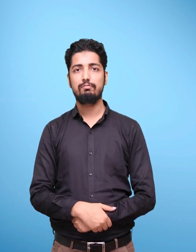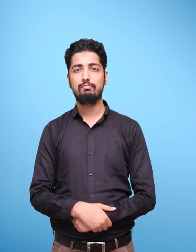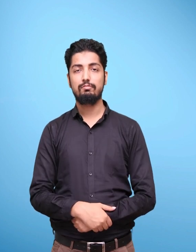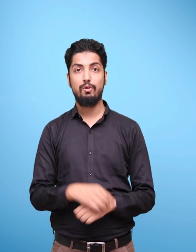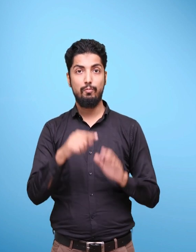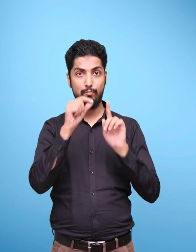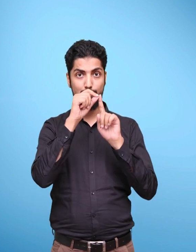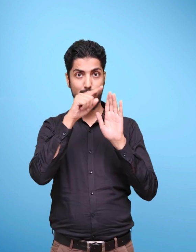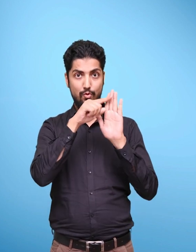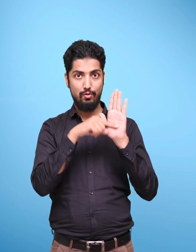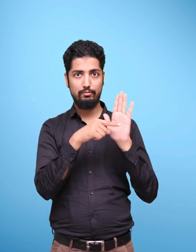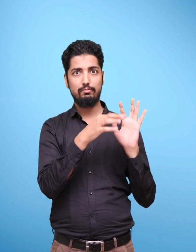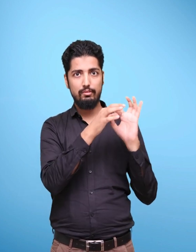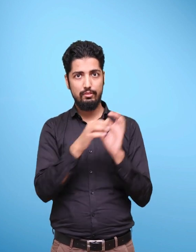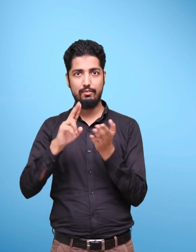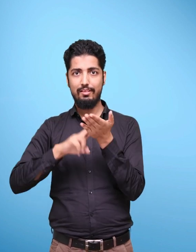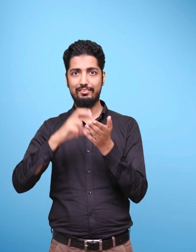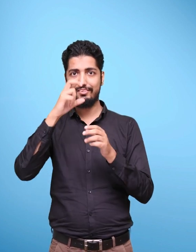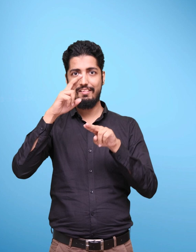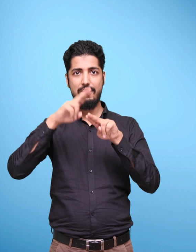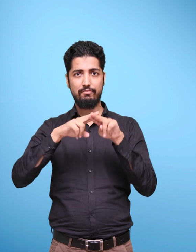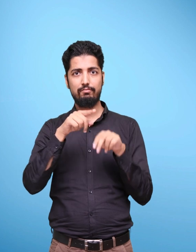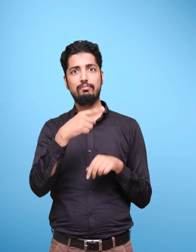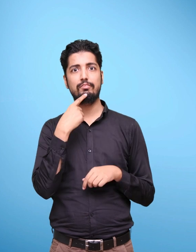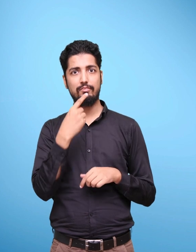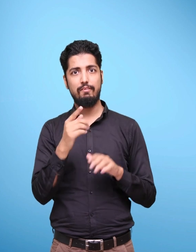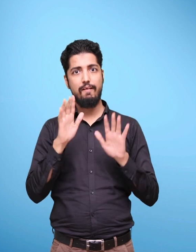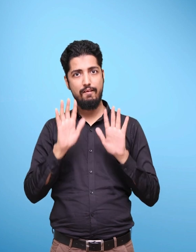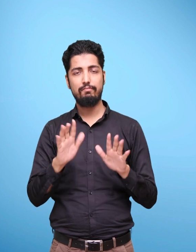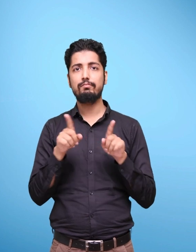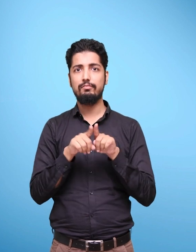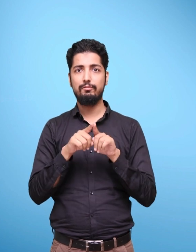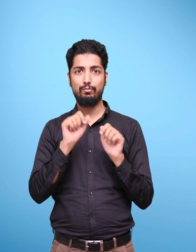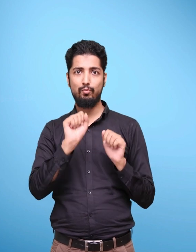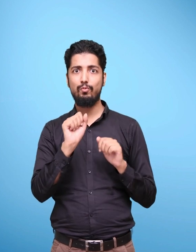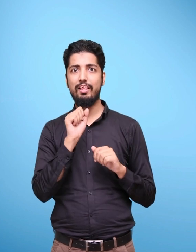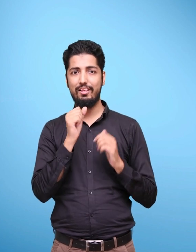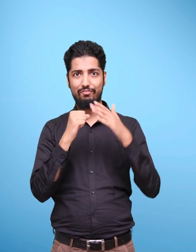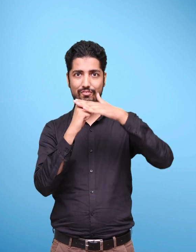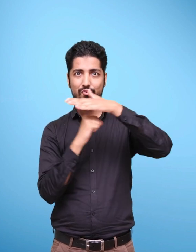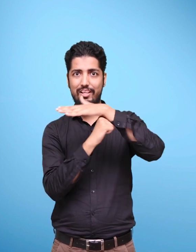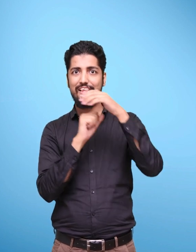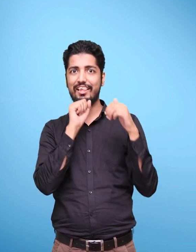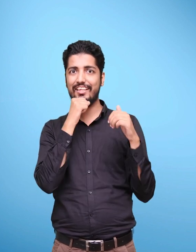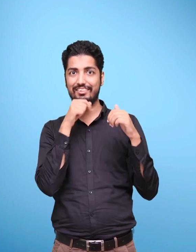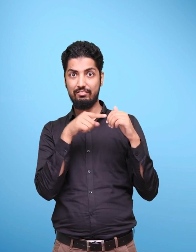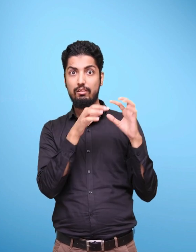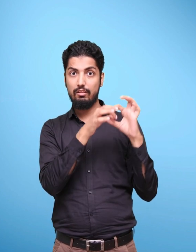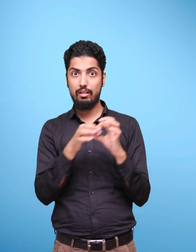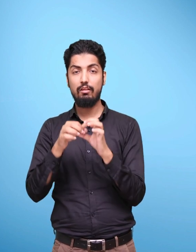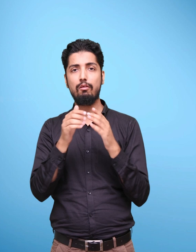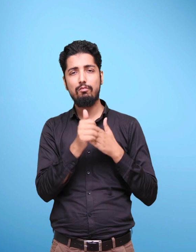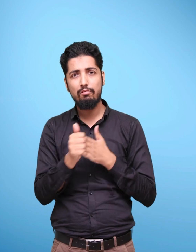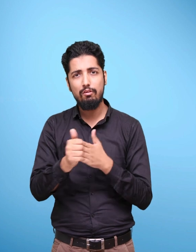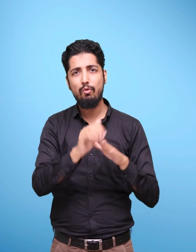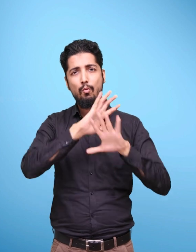The policy thus recommended developing a national curriculum framework specifically for this stage which